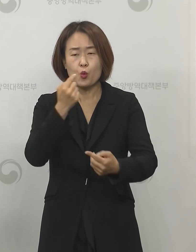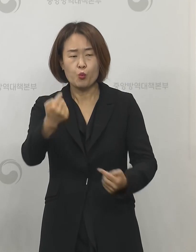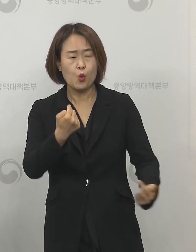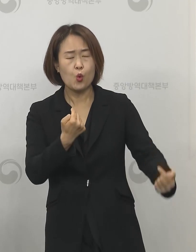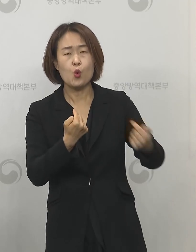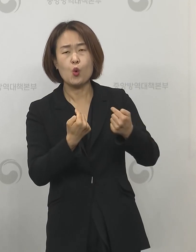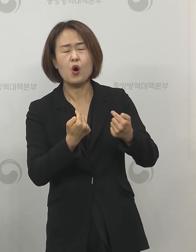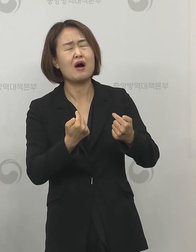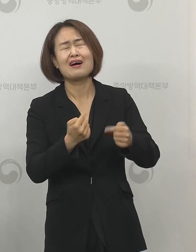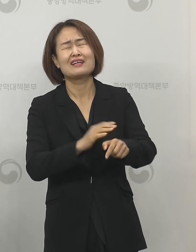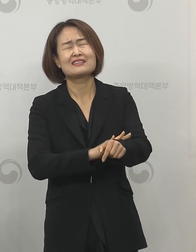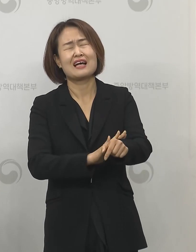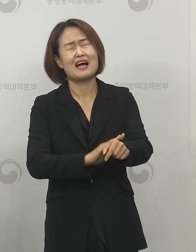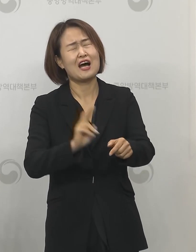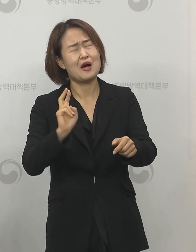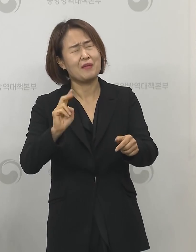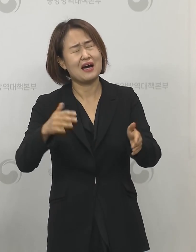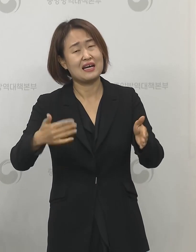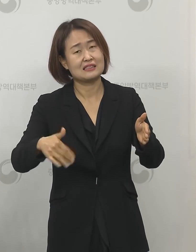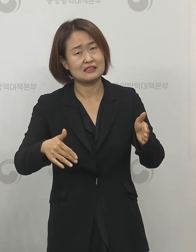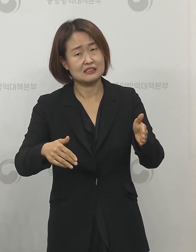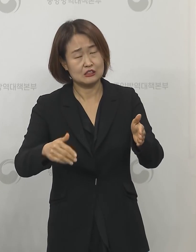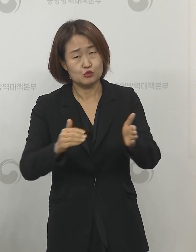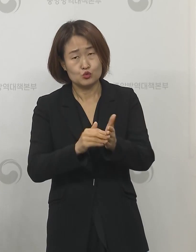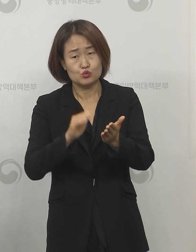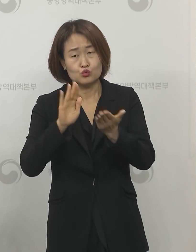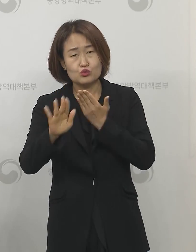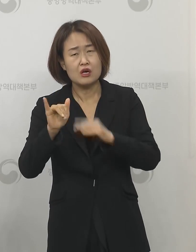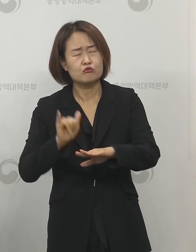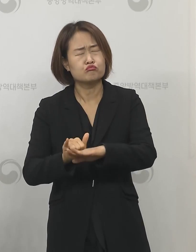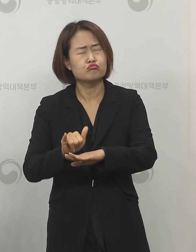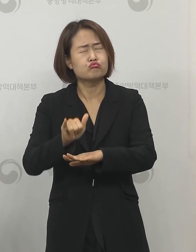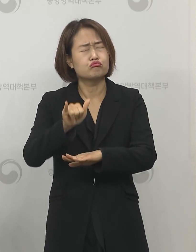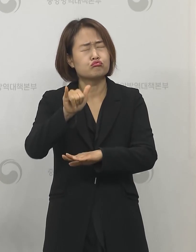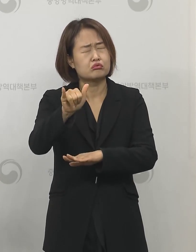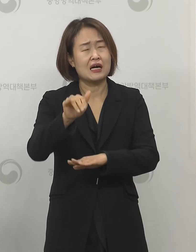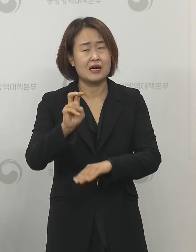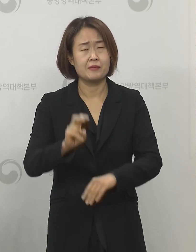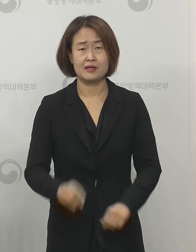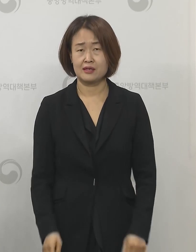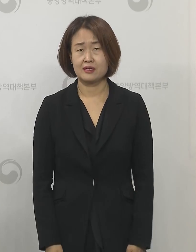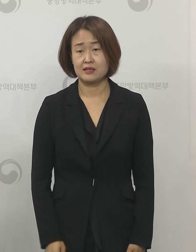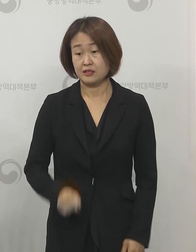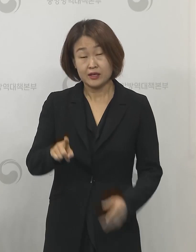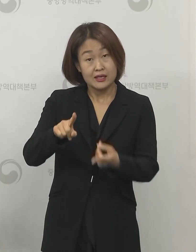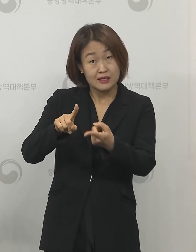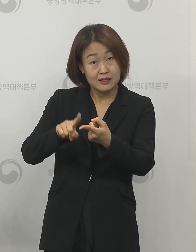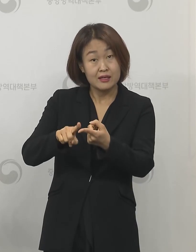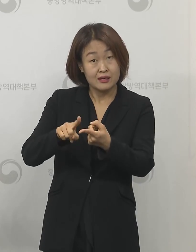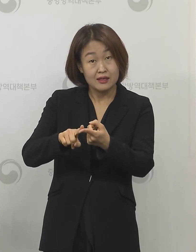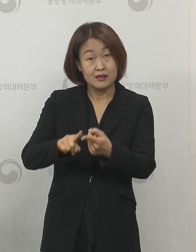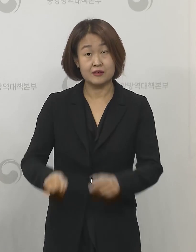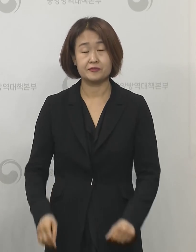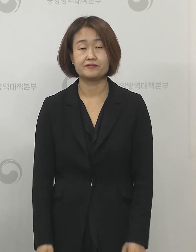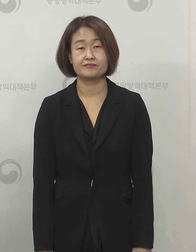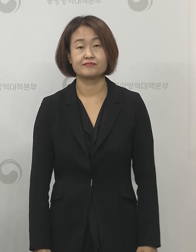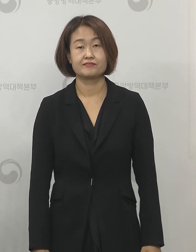통보가 안 된 상황에서 유학생이 출국한 걸로 그렇게 파악하고 있습니다 이 부분에 대해서는